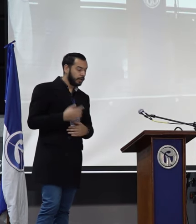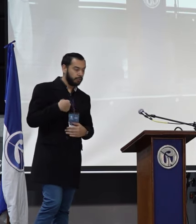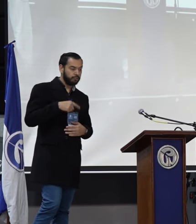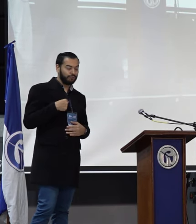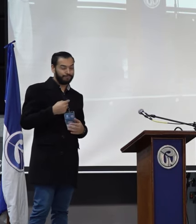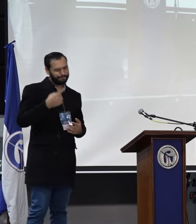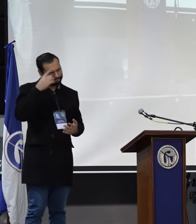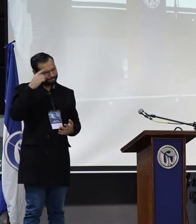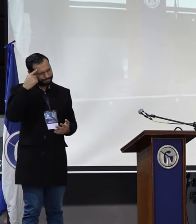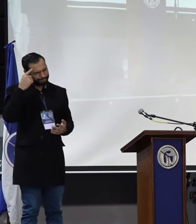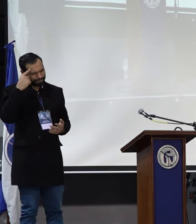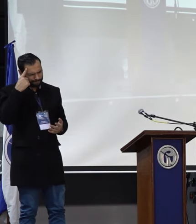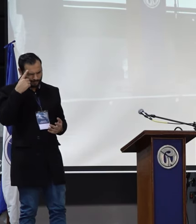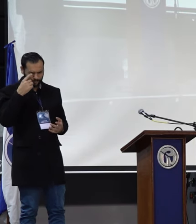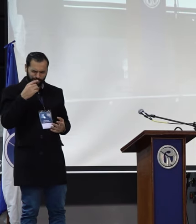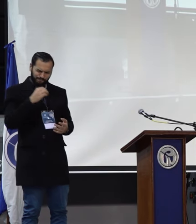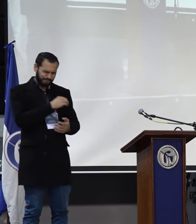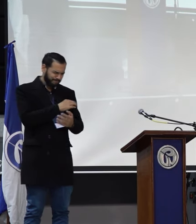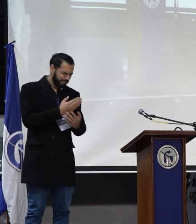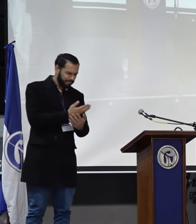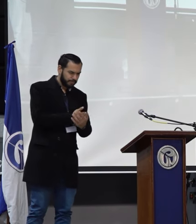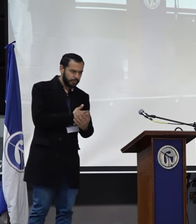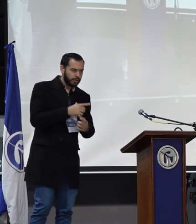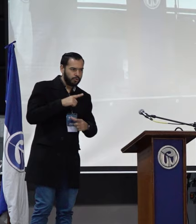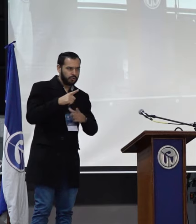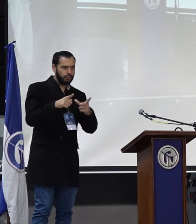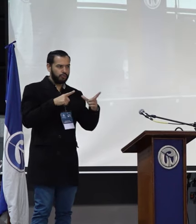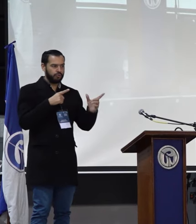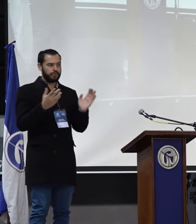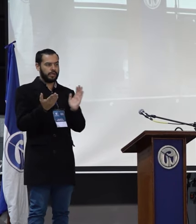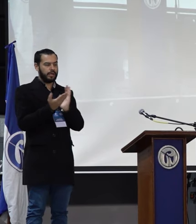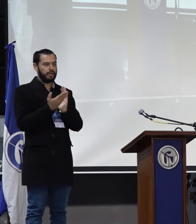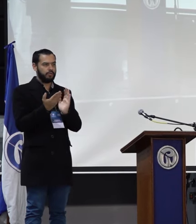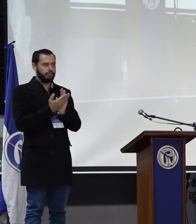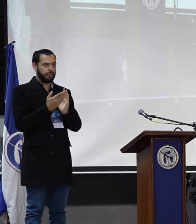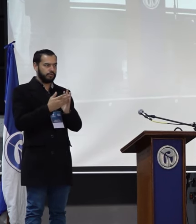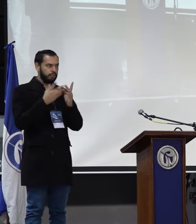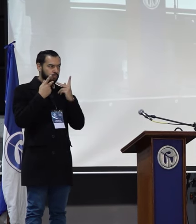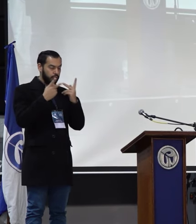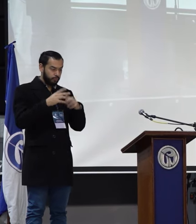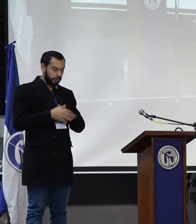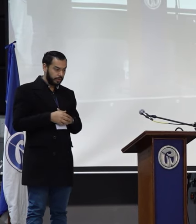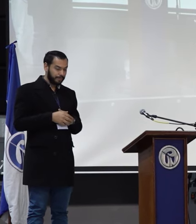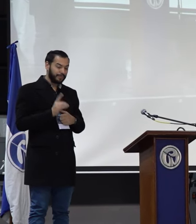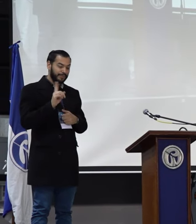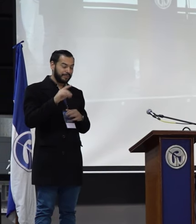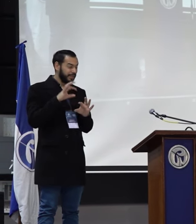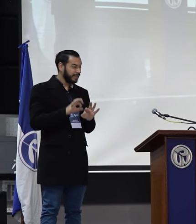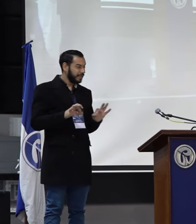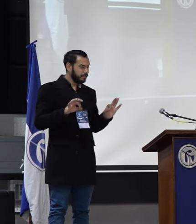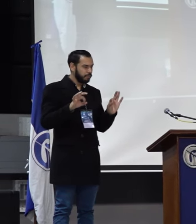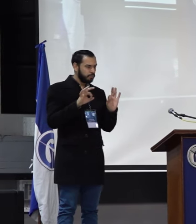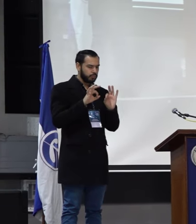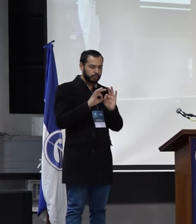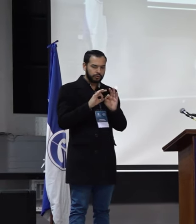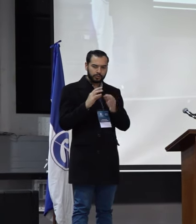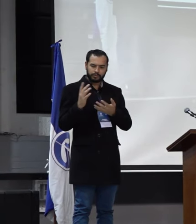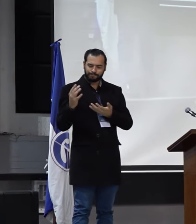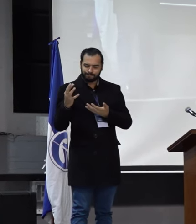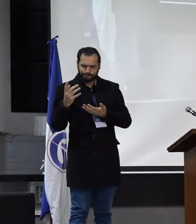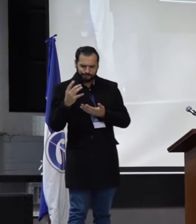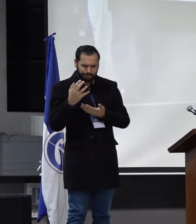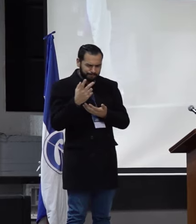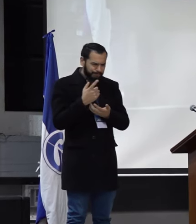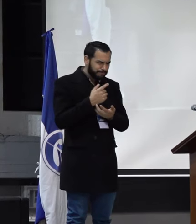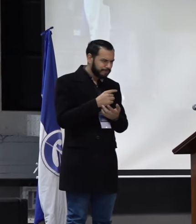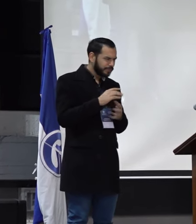en la lucha por defender la educación pública, pero también es importante que recojamos los espacios